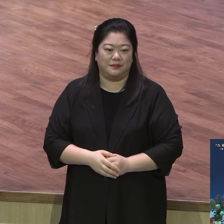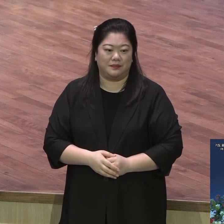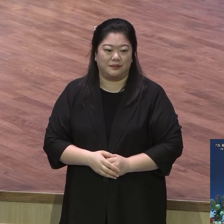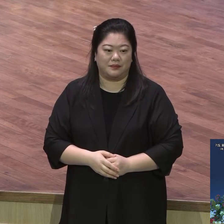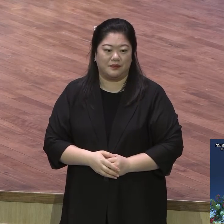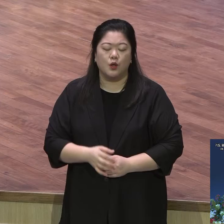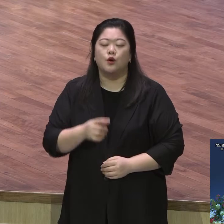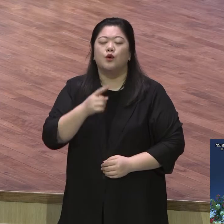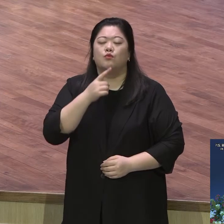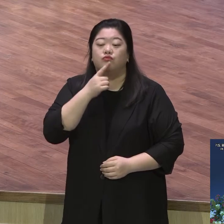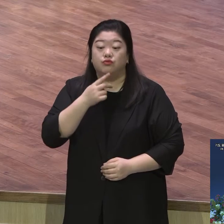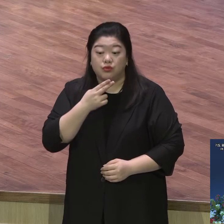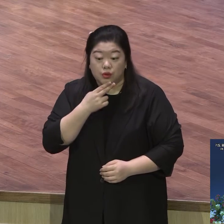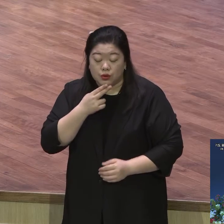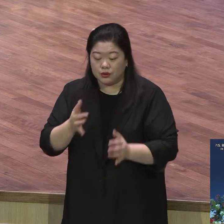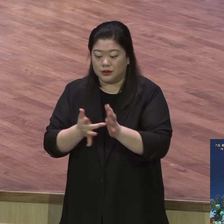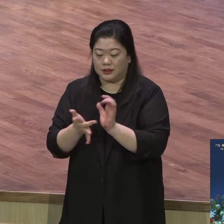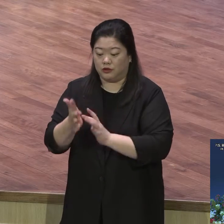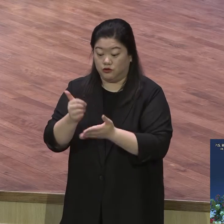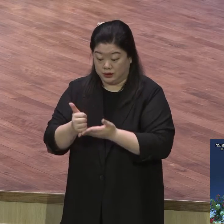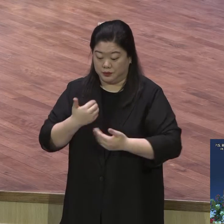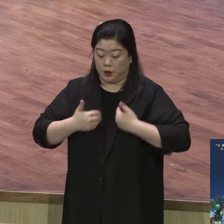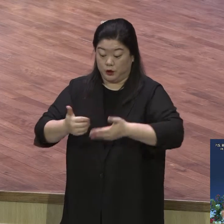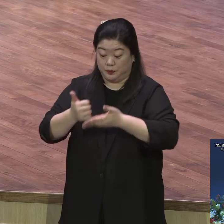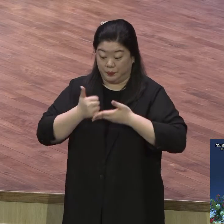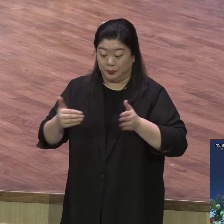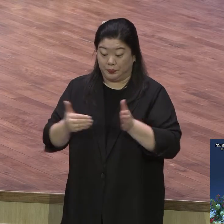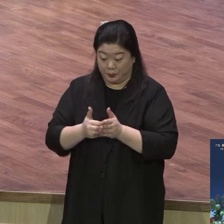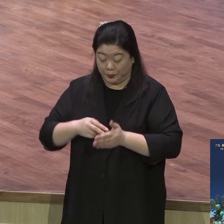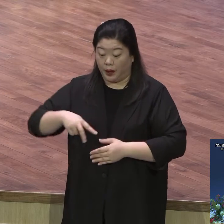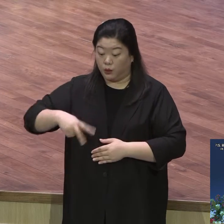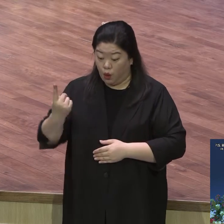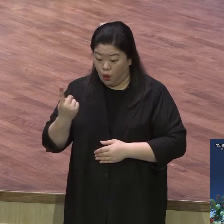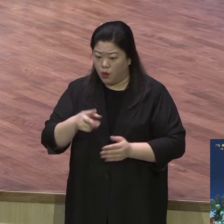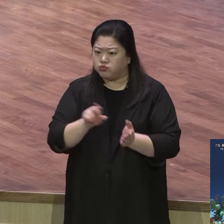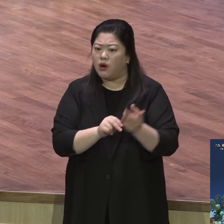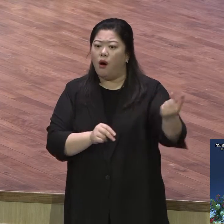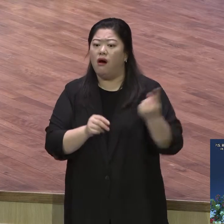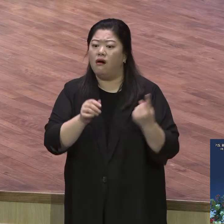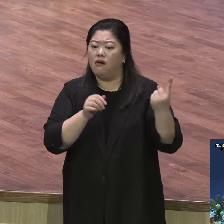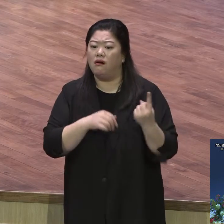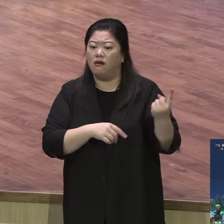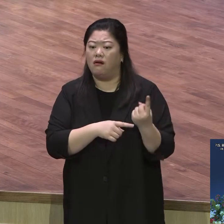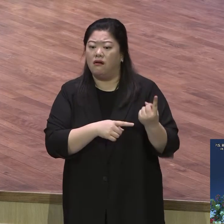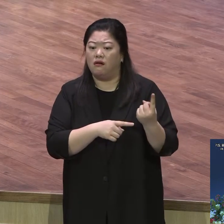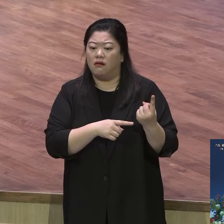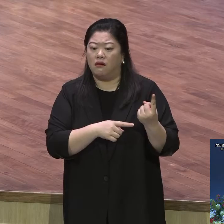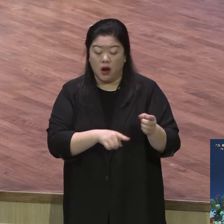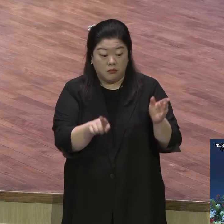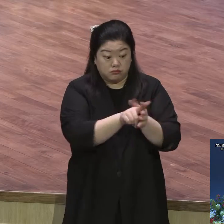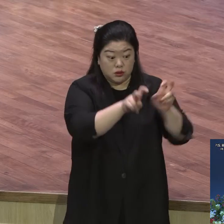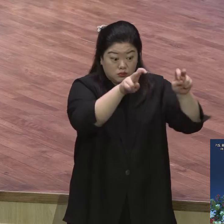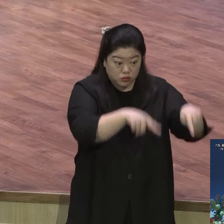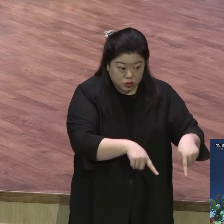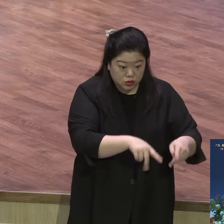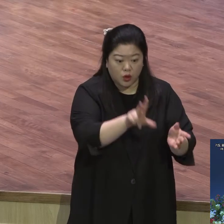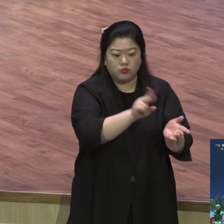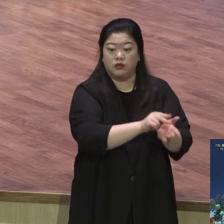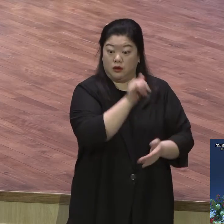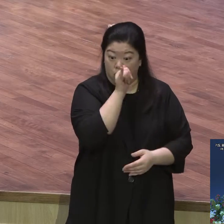계속됩니다. 계속되어. 불신자랑 똑같이 문제가 와요. 그 문제 오는 거 문제 어디에 가시냐. 가장 중요한 것이